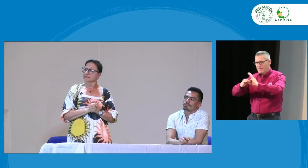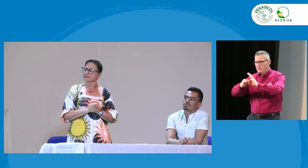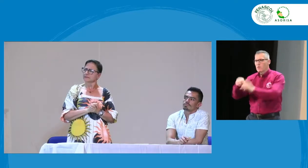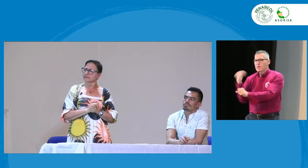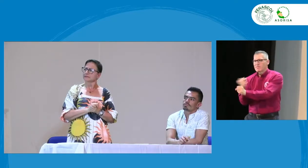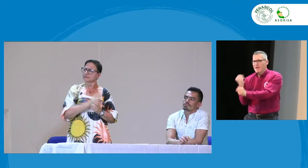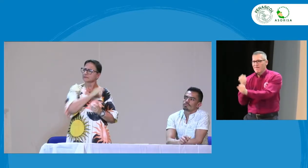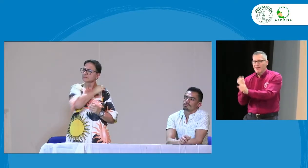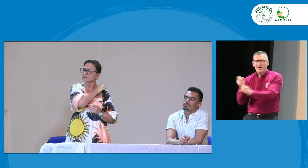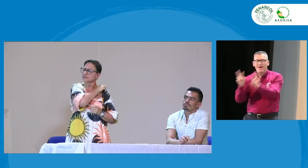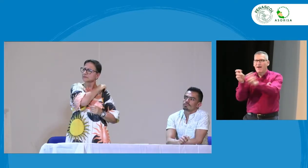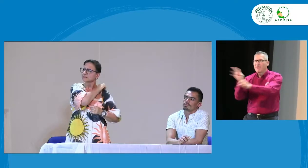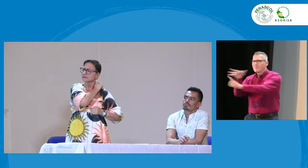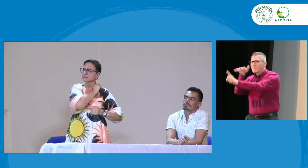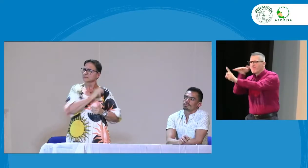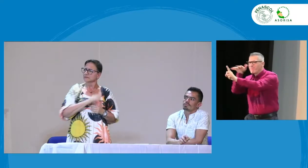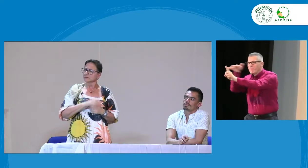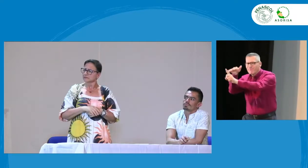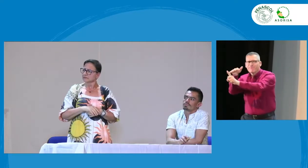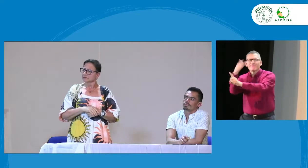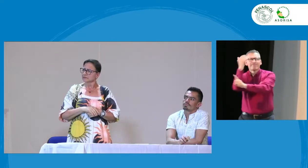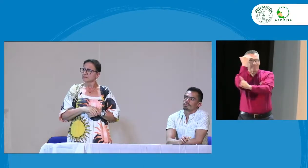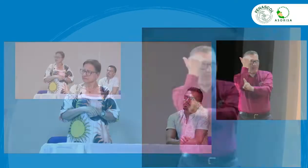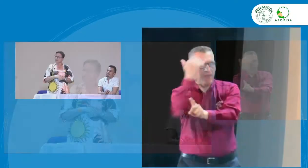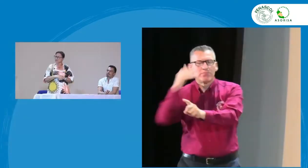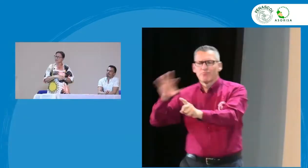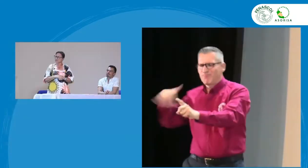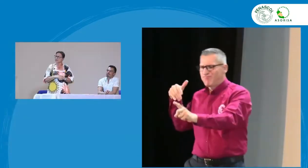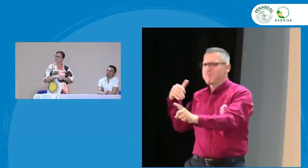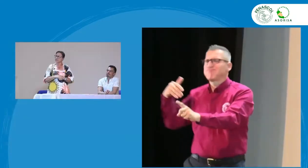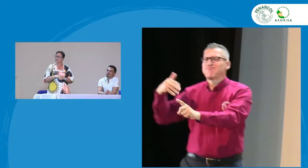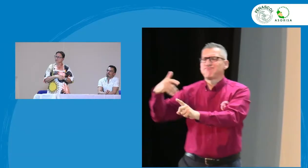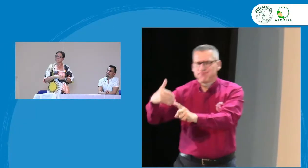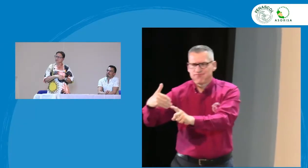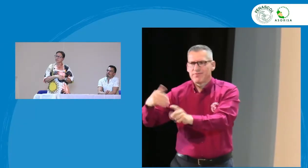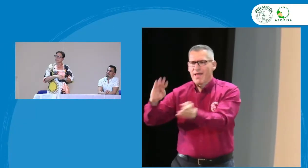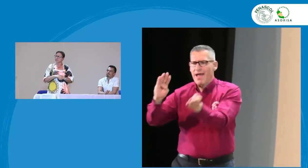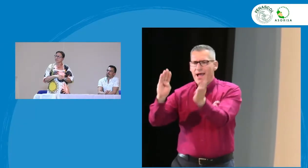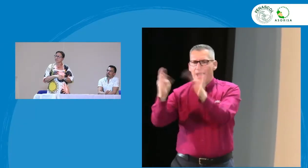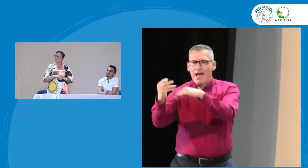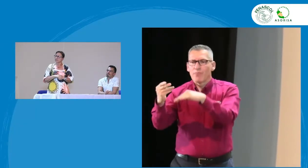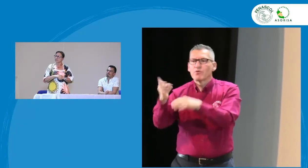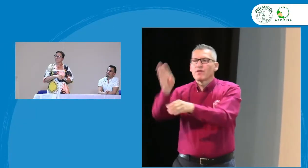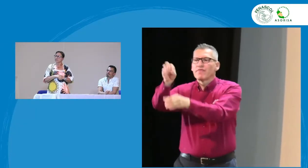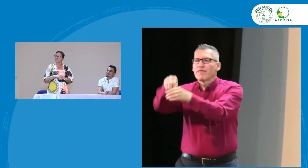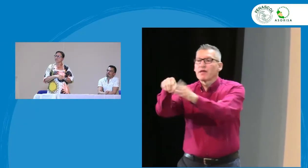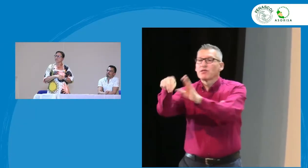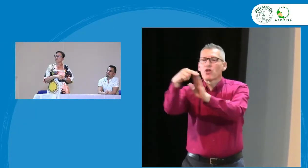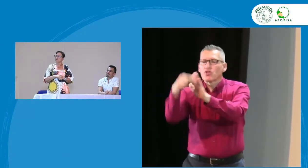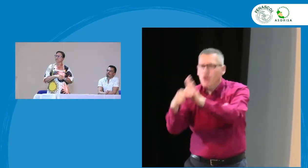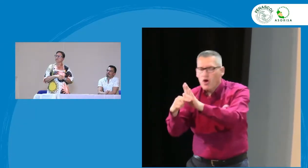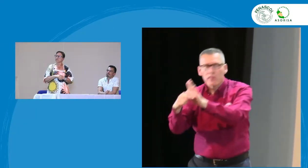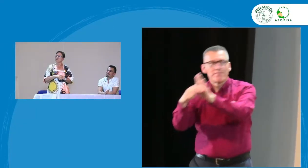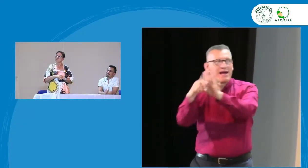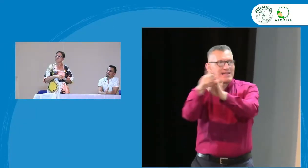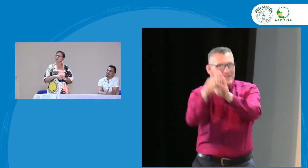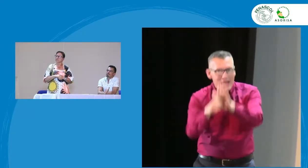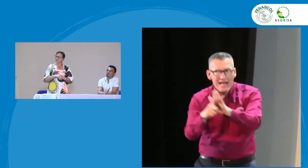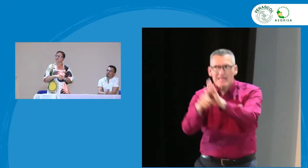preguntar porque desde FENASCOL nosotros venimos trabajando haciendo esta incidencia durante todo este tiempo buscando